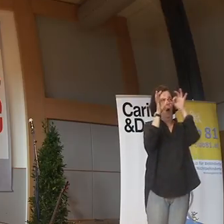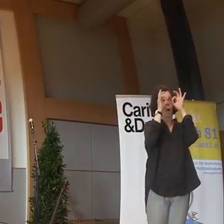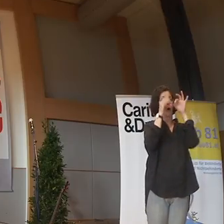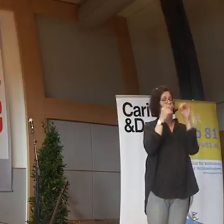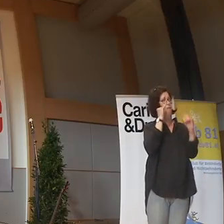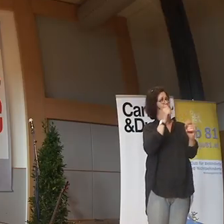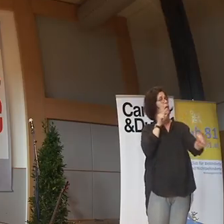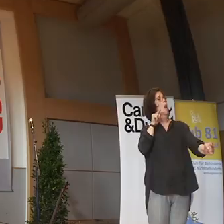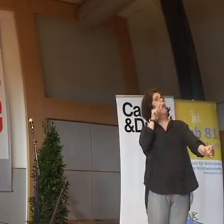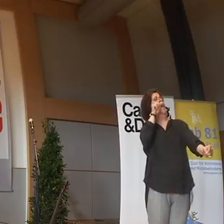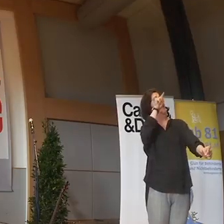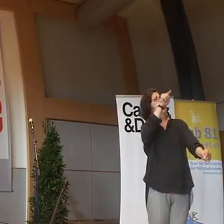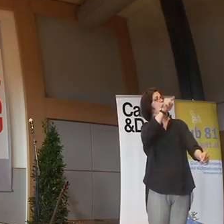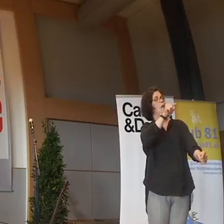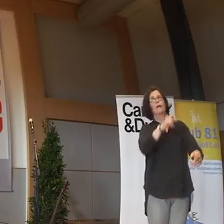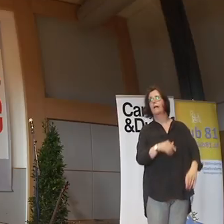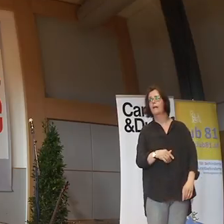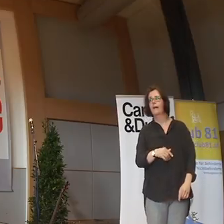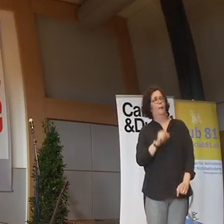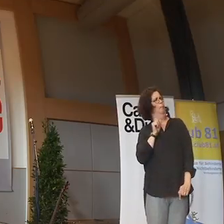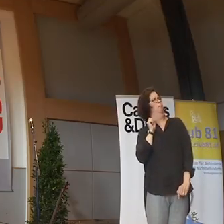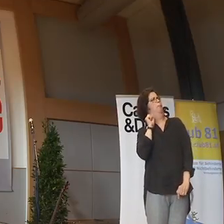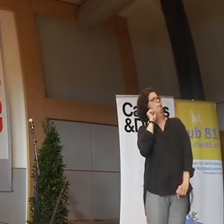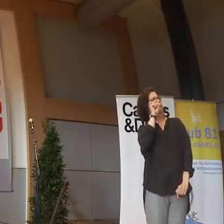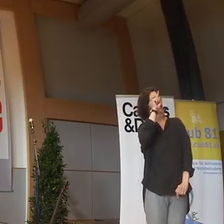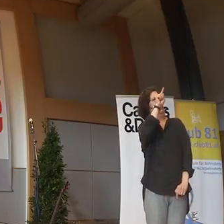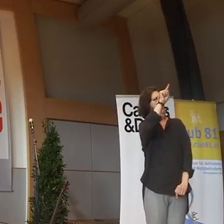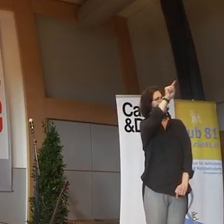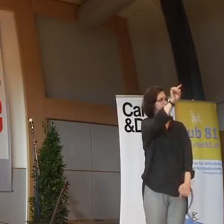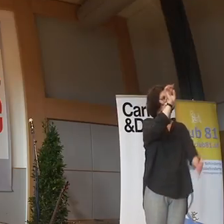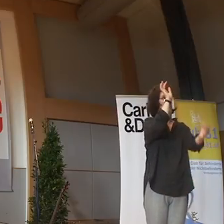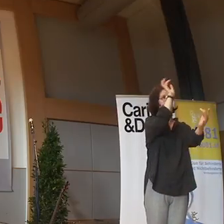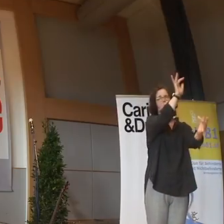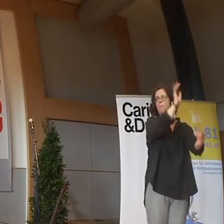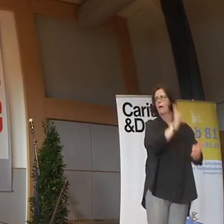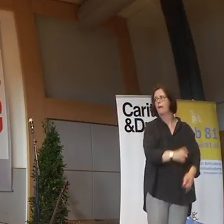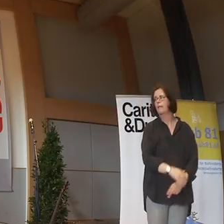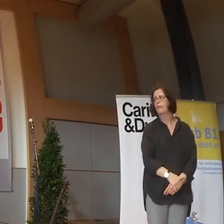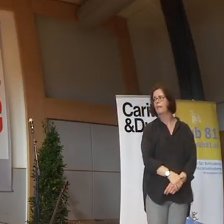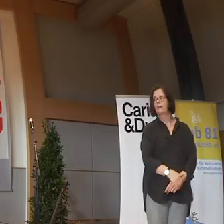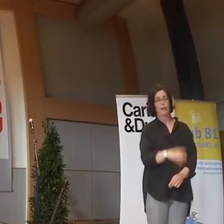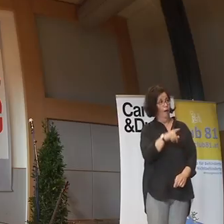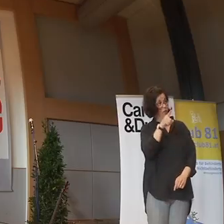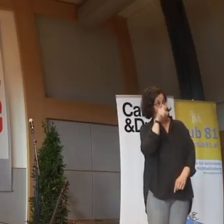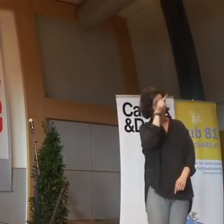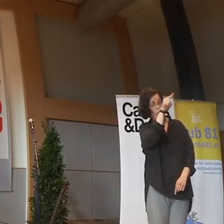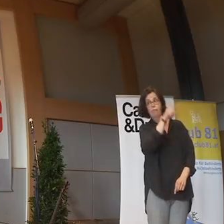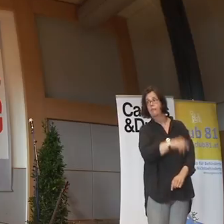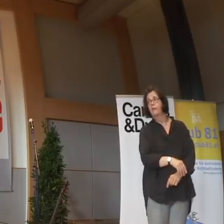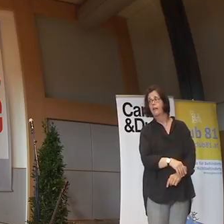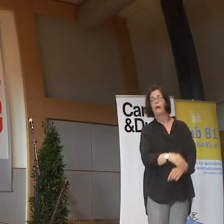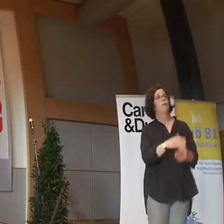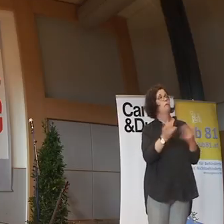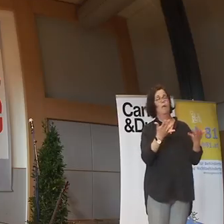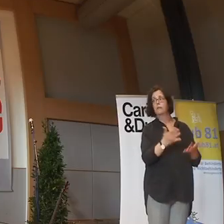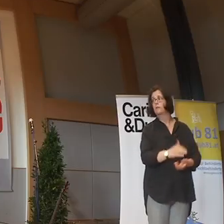wie weit sie entfernt sind. Wenn man da jetzt einen Laser auszuschießen lässt, der wird dich genau treffen. So. Und immer wenn der Finger viergeschützt, kommt